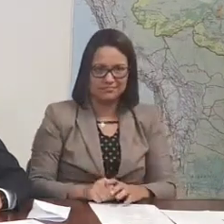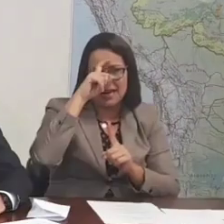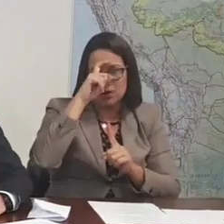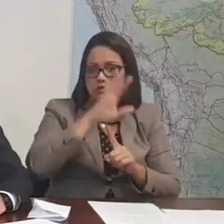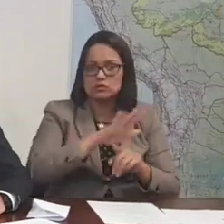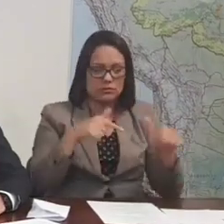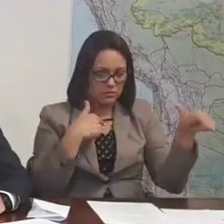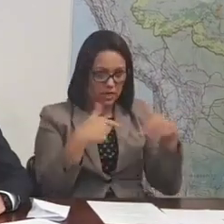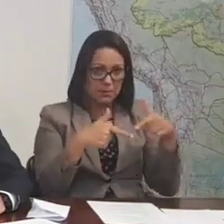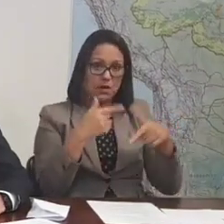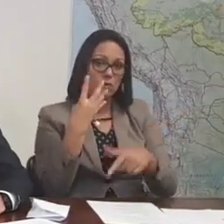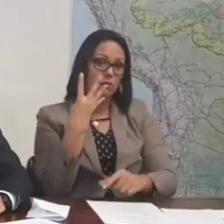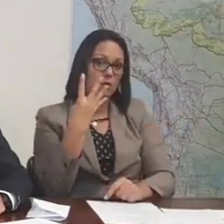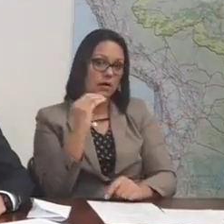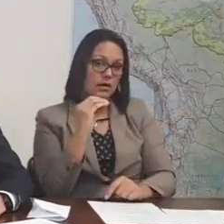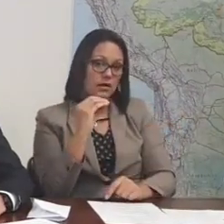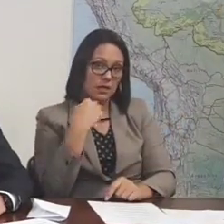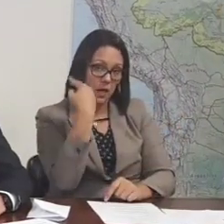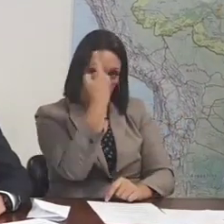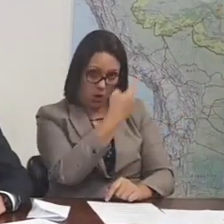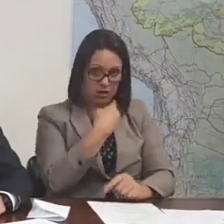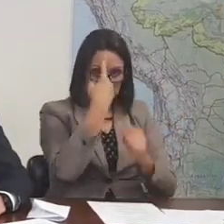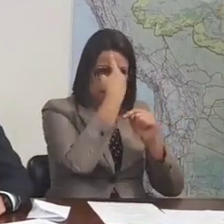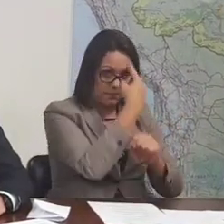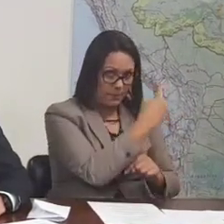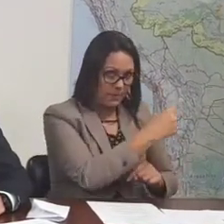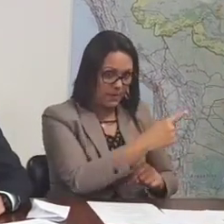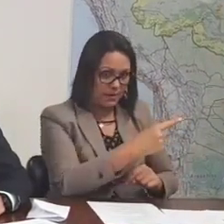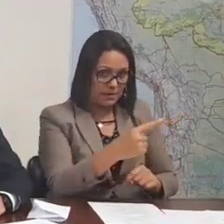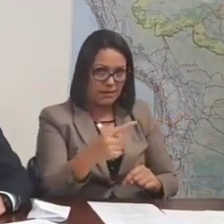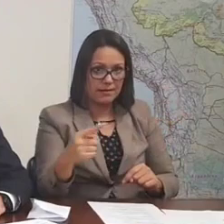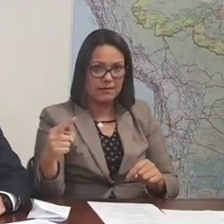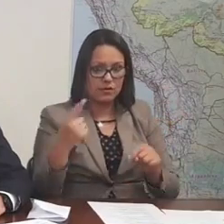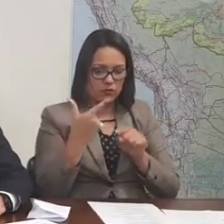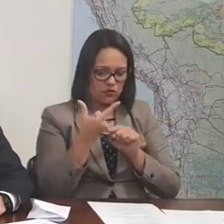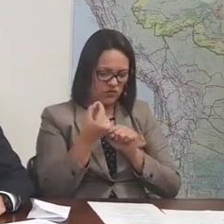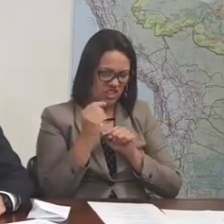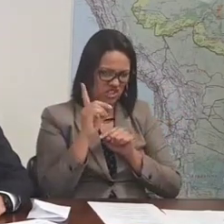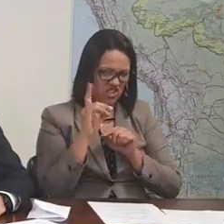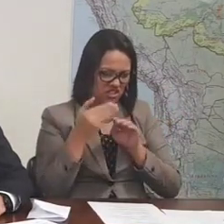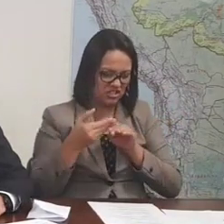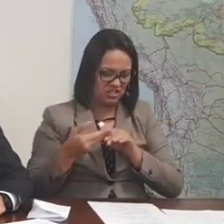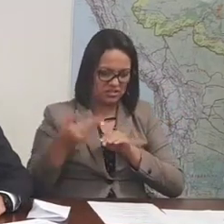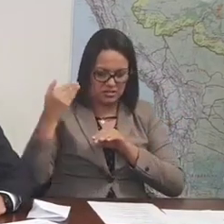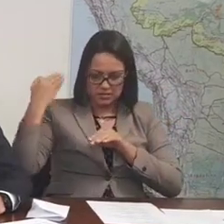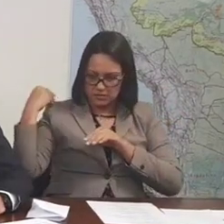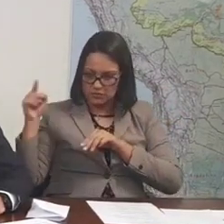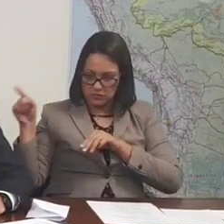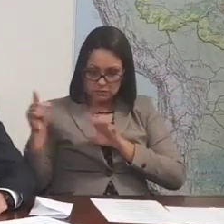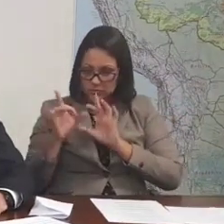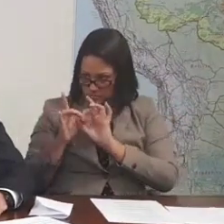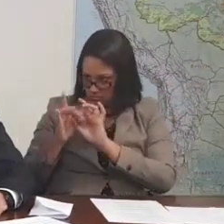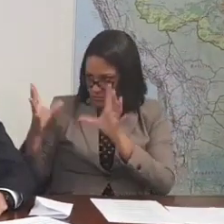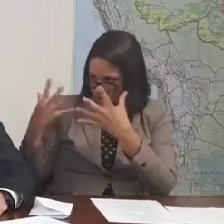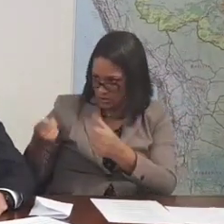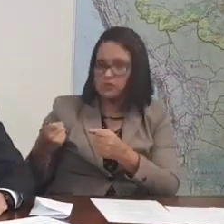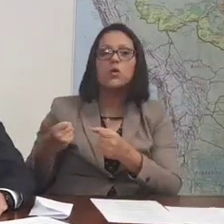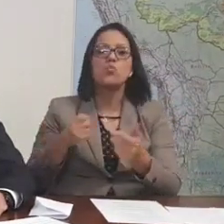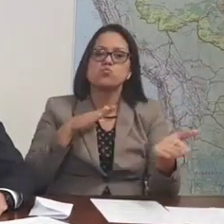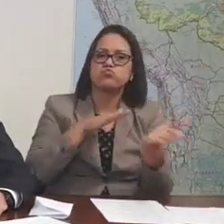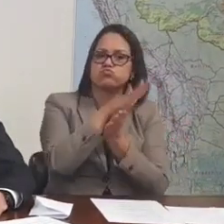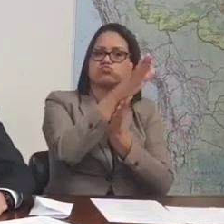Mandetta. 40 horas semanais. Há 20 dias, o senhor deu autorização, nós